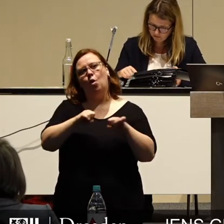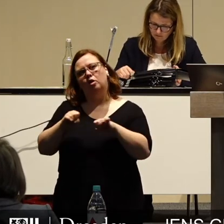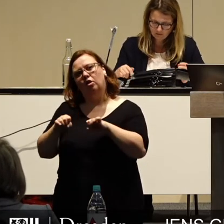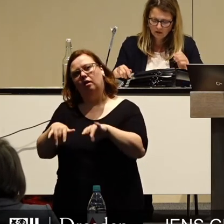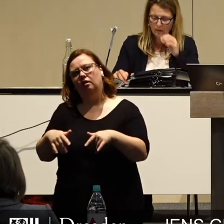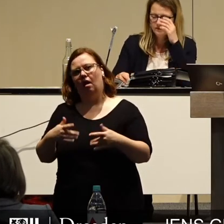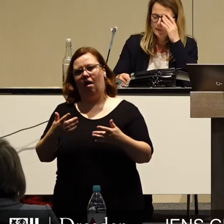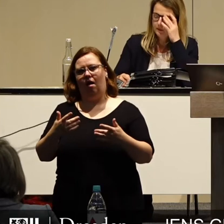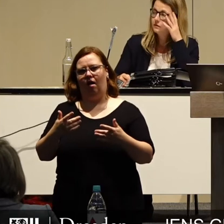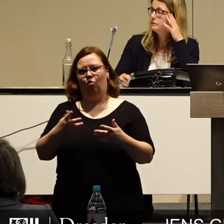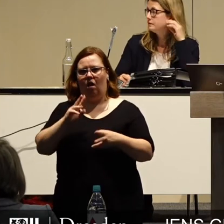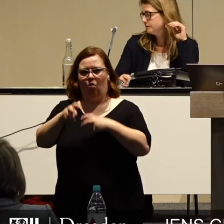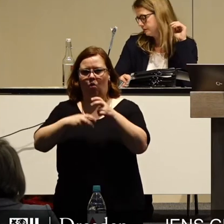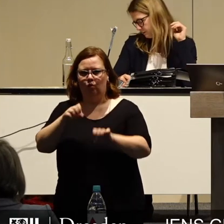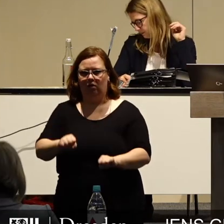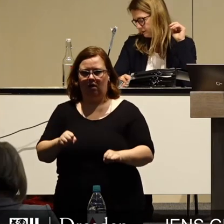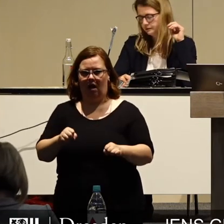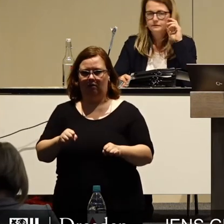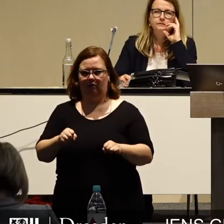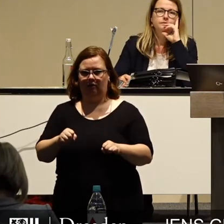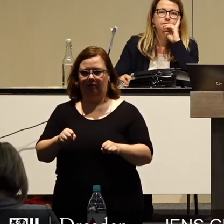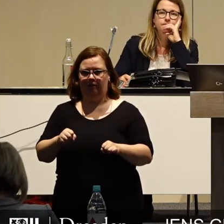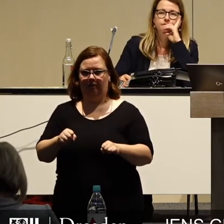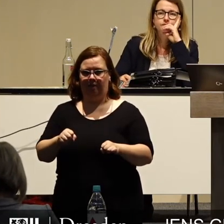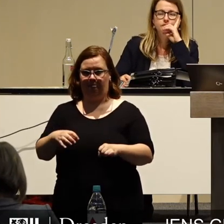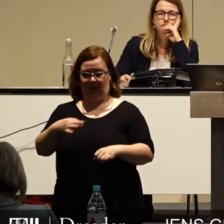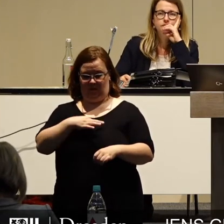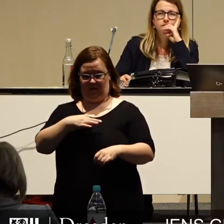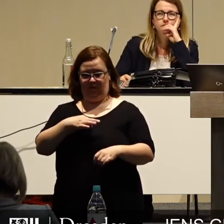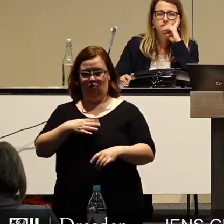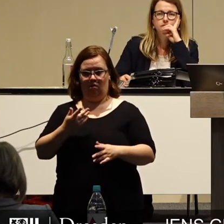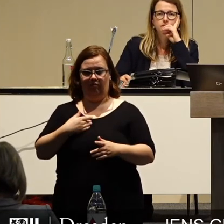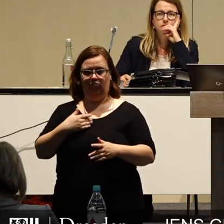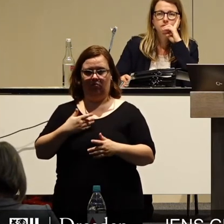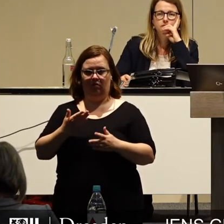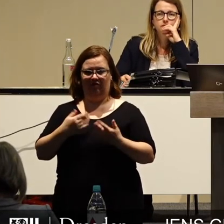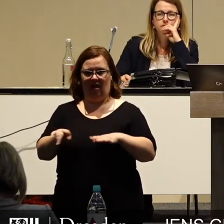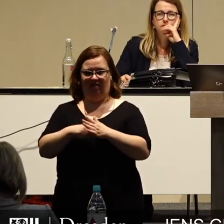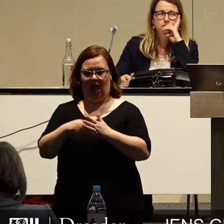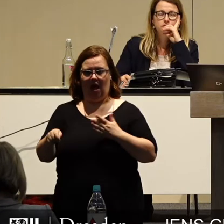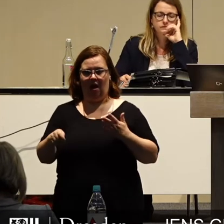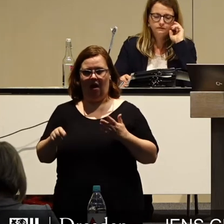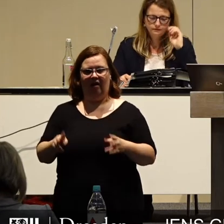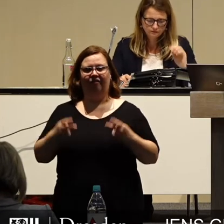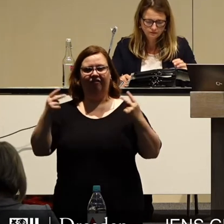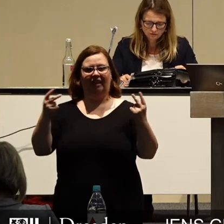haben. Für uns als Freie Wähler ist es wichtig, dass wir